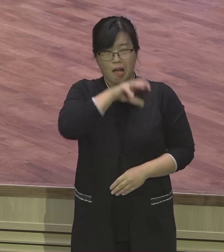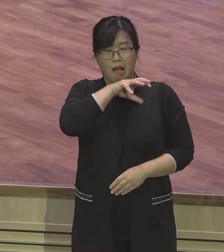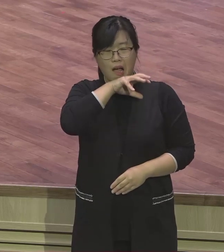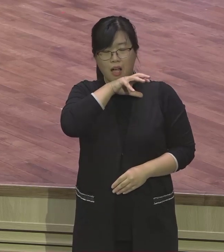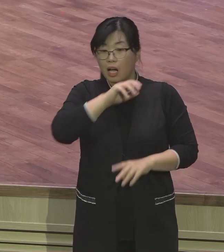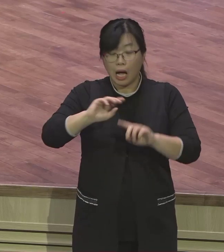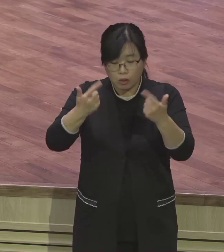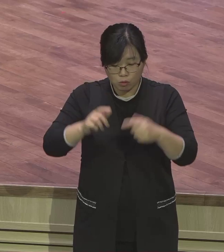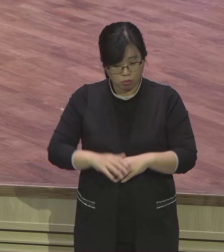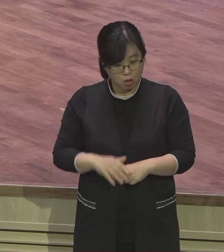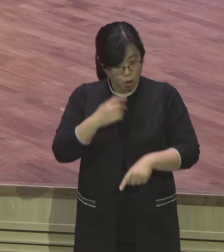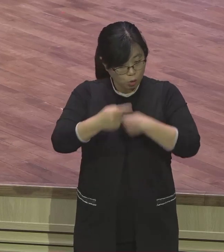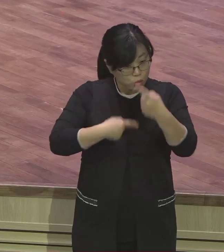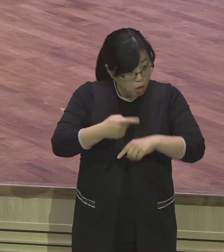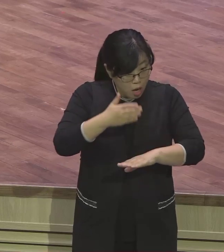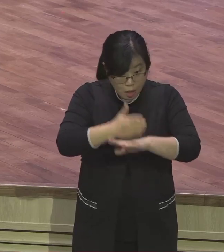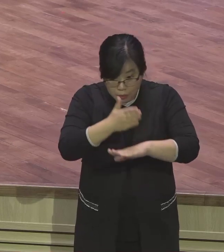밖에 없어. 이래 돼야 돼요.